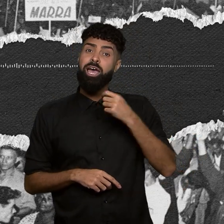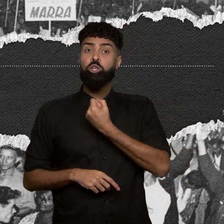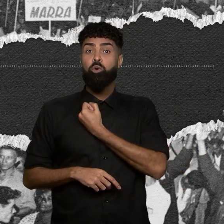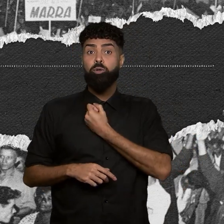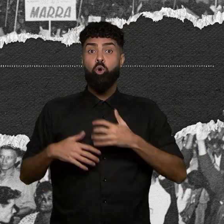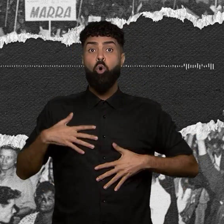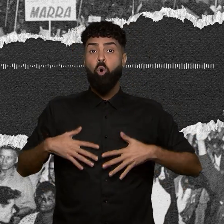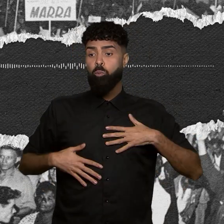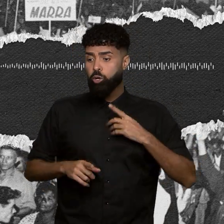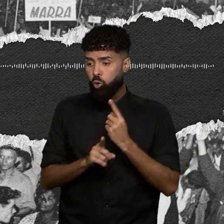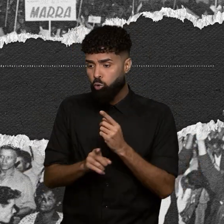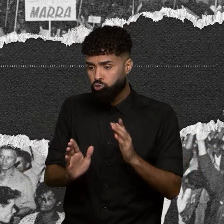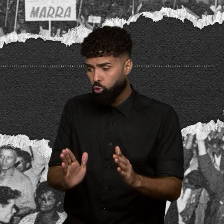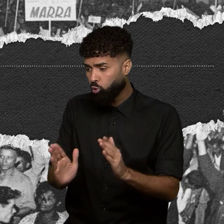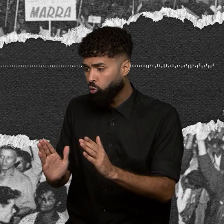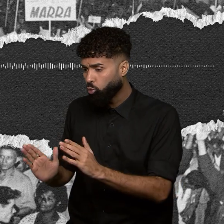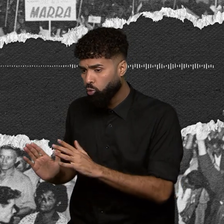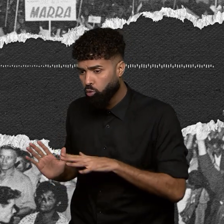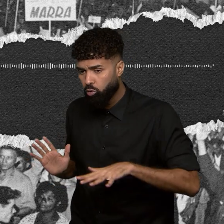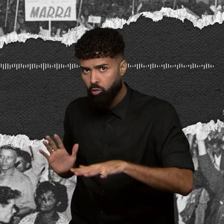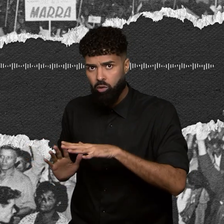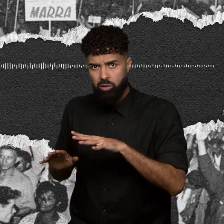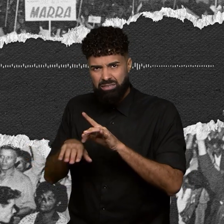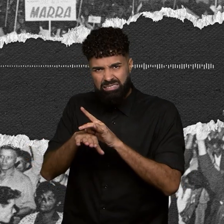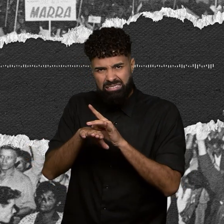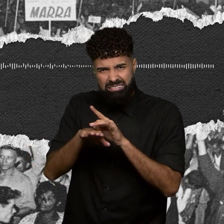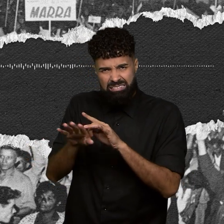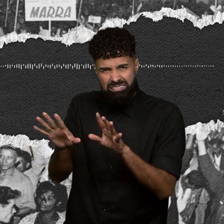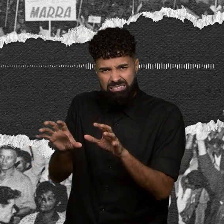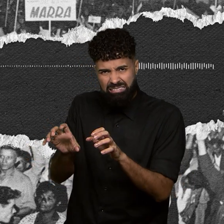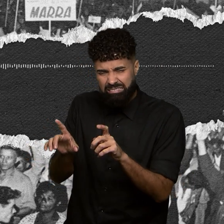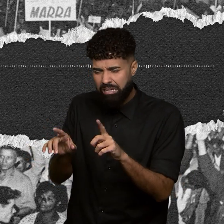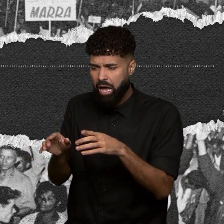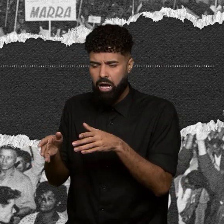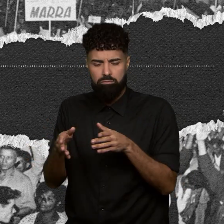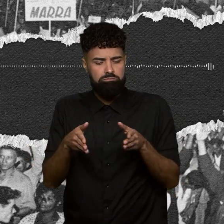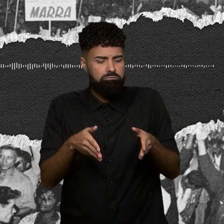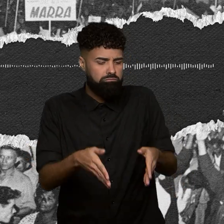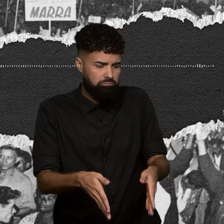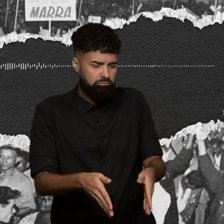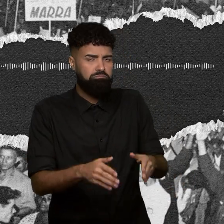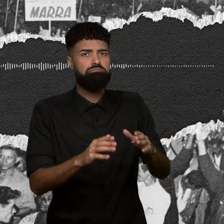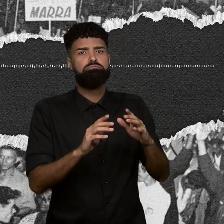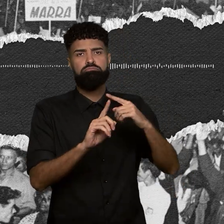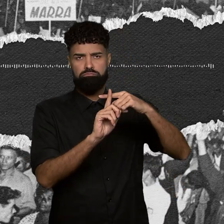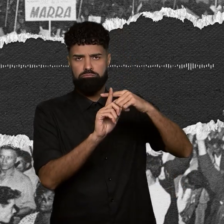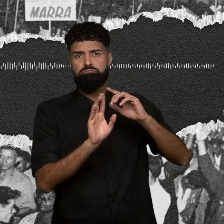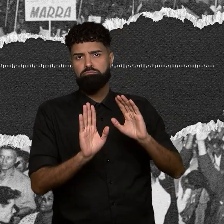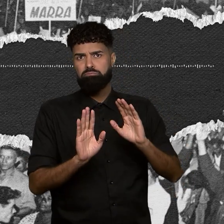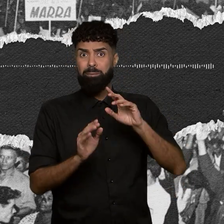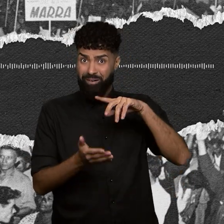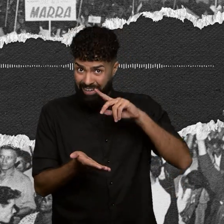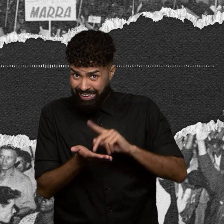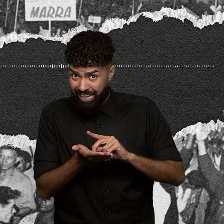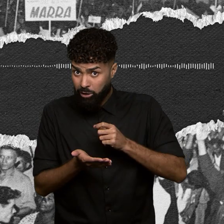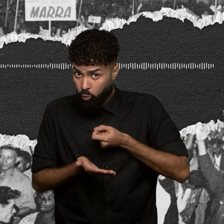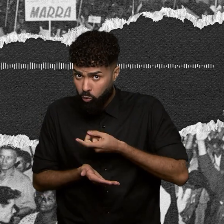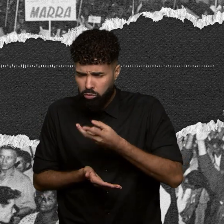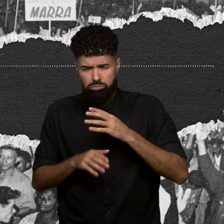conseguiram localizar e fazer o sepultamento. Mas, na verdade, foi um número imensamente maior. de